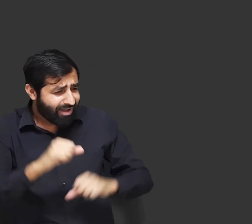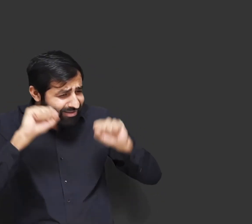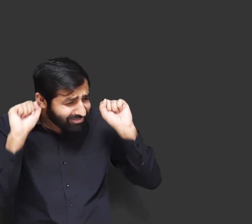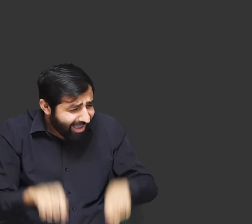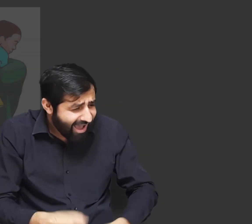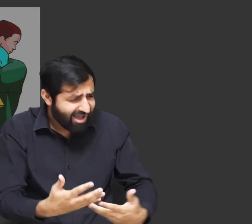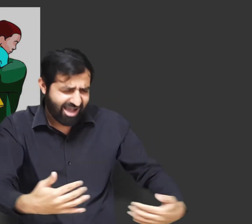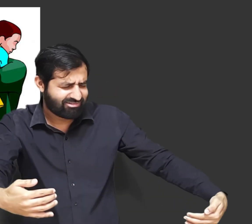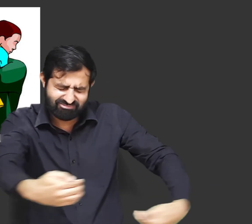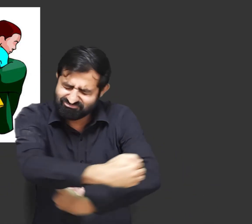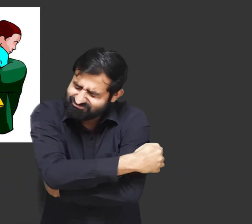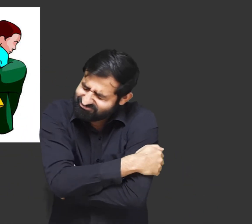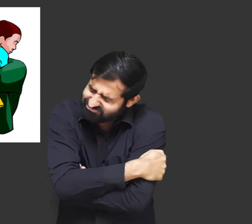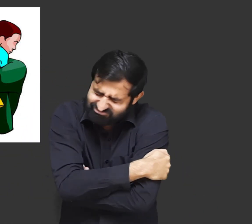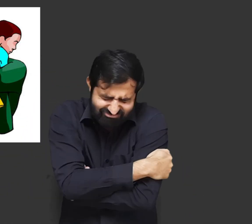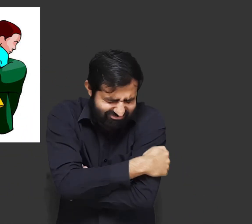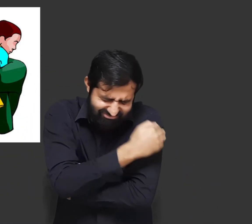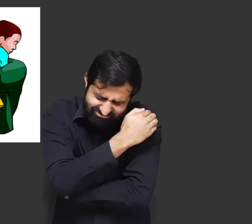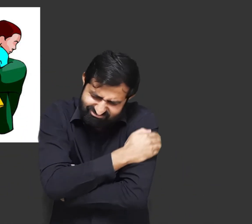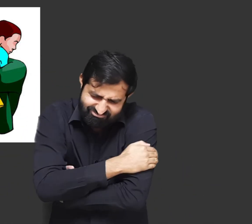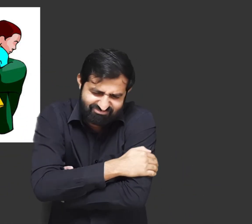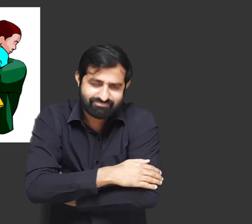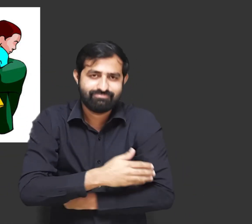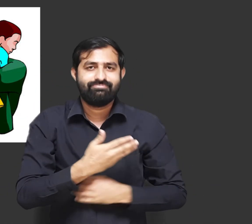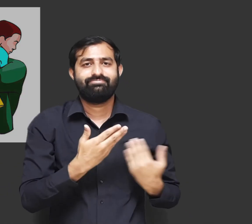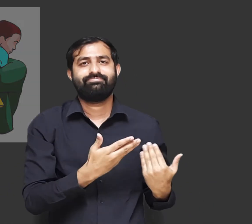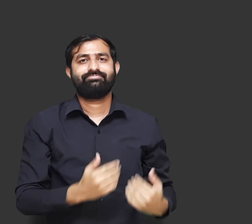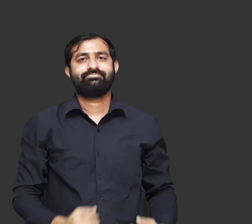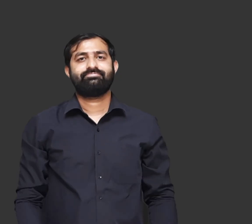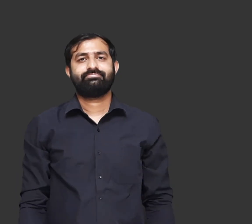आश्यरी हुआ और वह भावुक होकर रोने लगे और अपने बेटे को गले से लगा लिया।